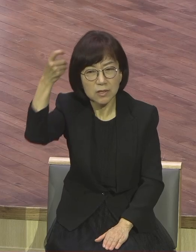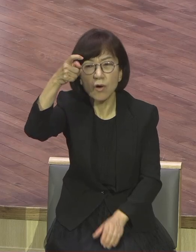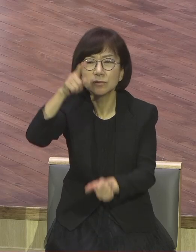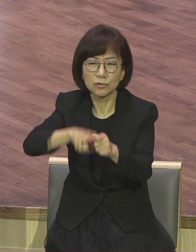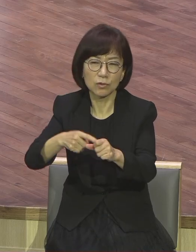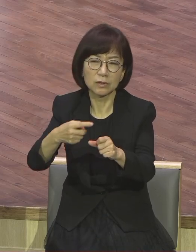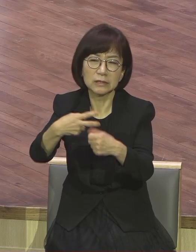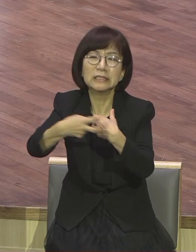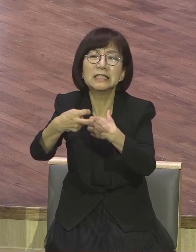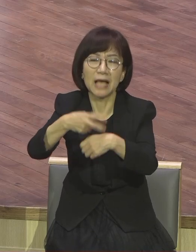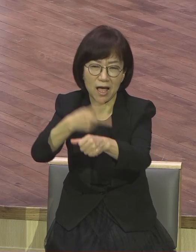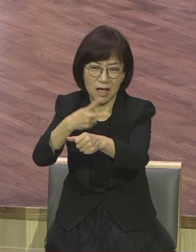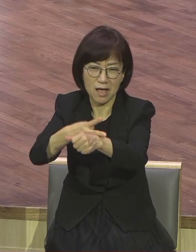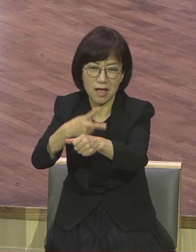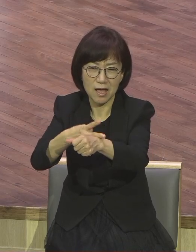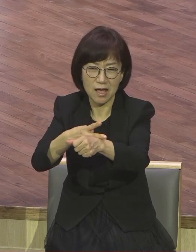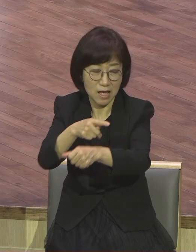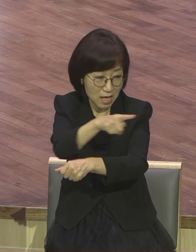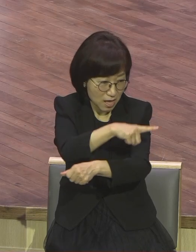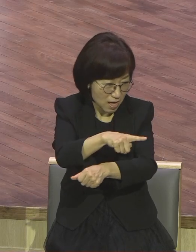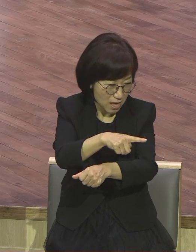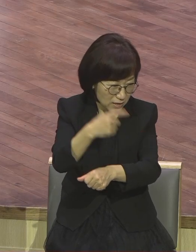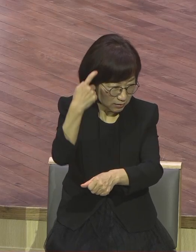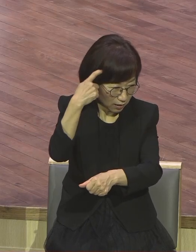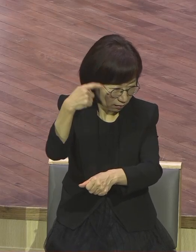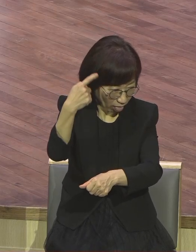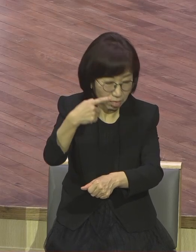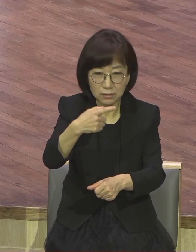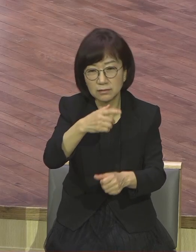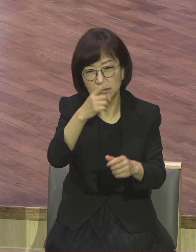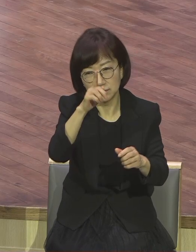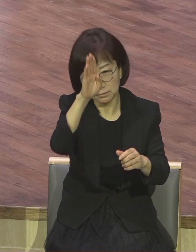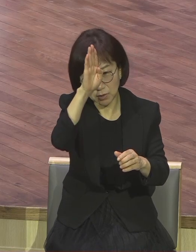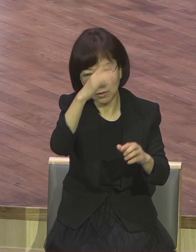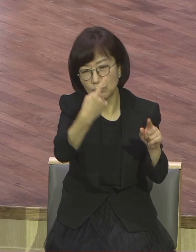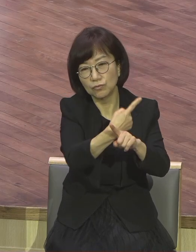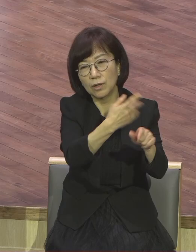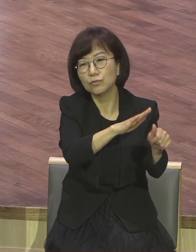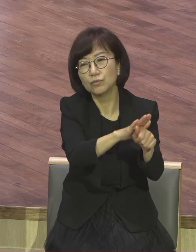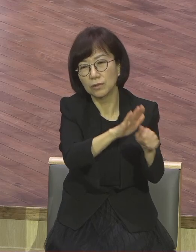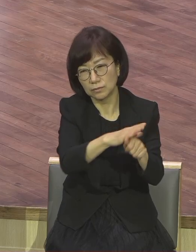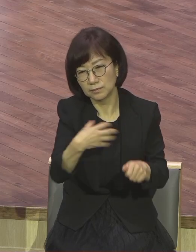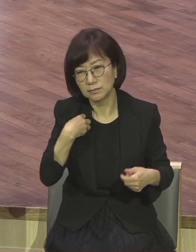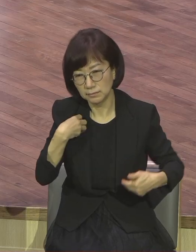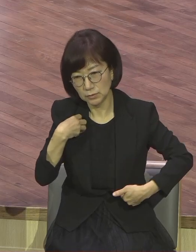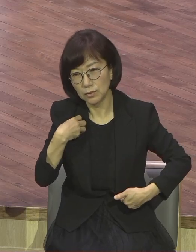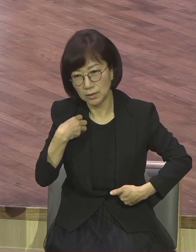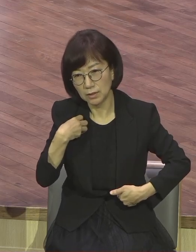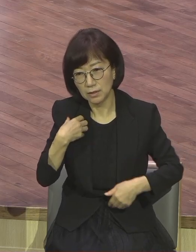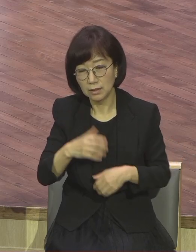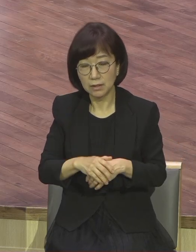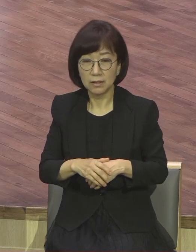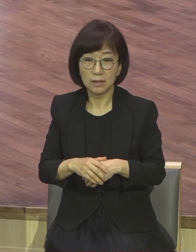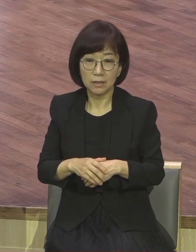의사예요. 여러분 구원받아 여러분 보금 알잖아요. 주위 사람들 그냥 멀쩡한데 안 그렇다니까요.